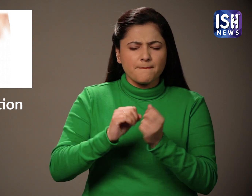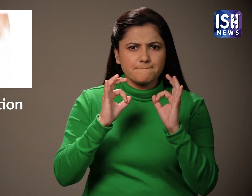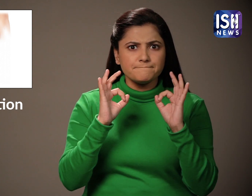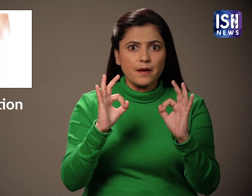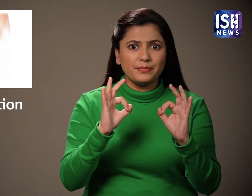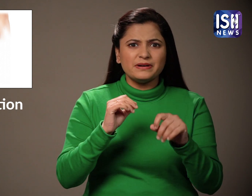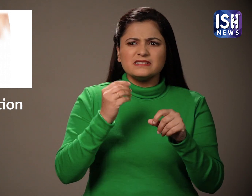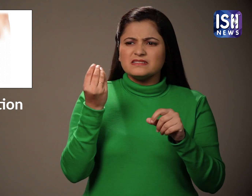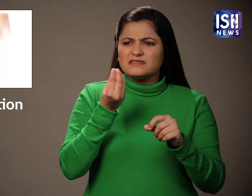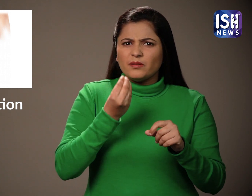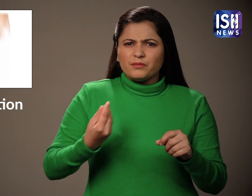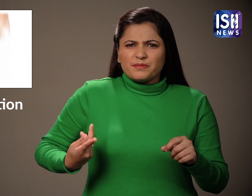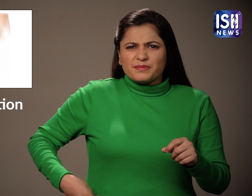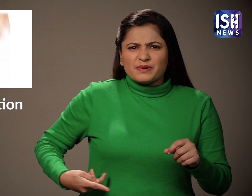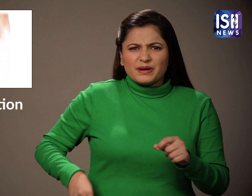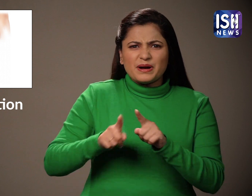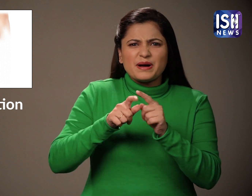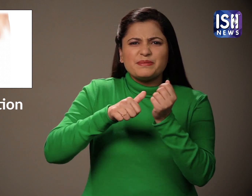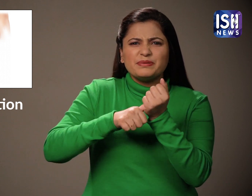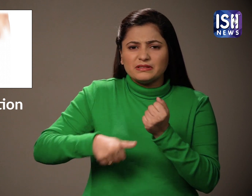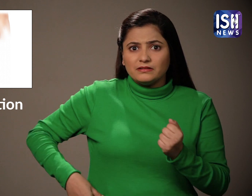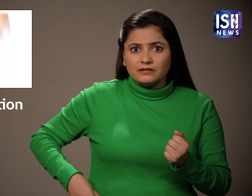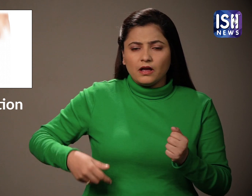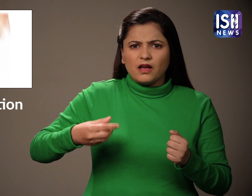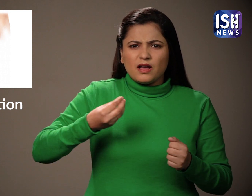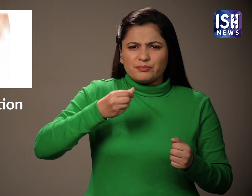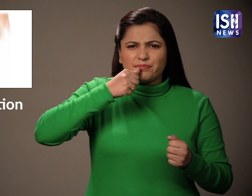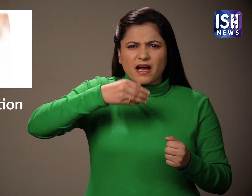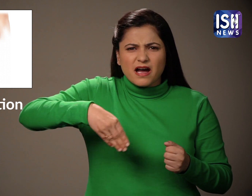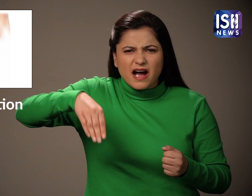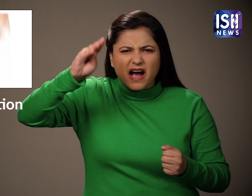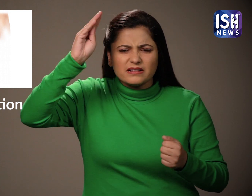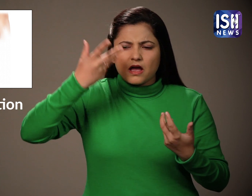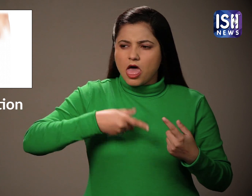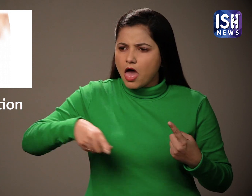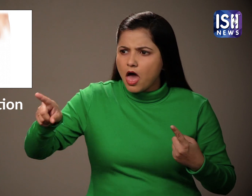क्रिया को बढ़ाता है ये दस्त को रोकने और कप्स दूर करने में भी मदद करता है